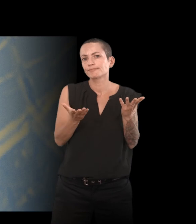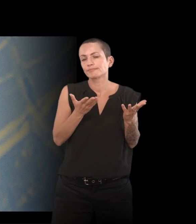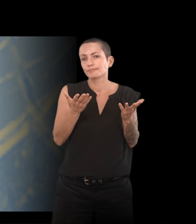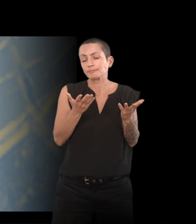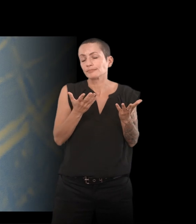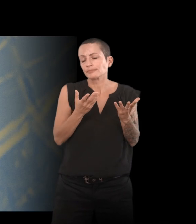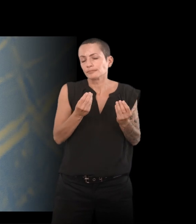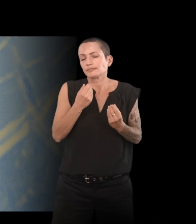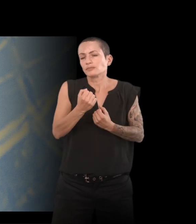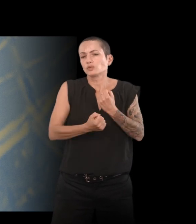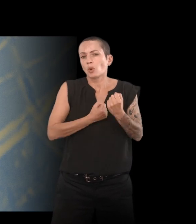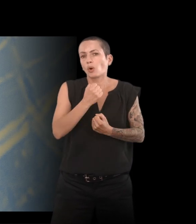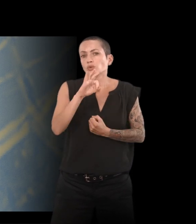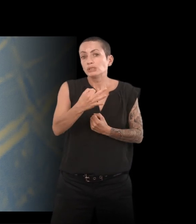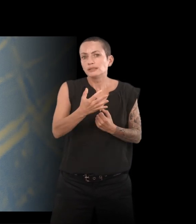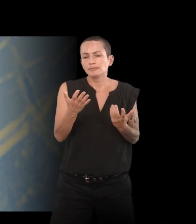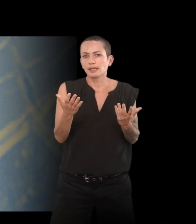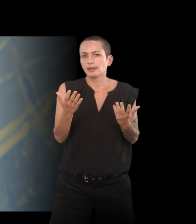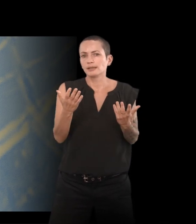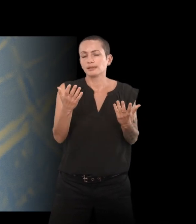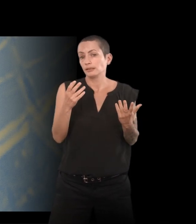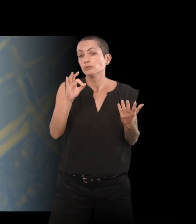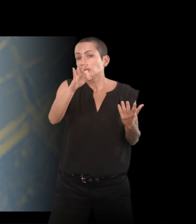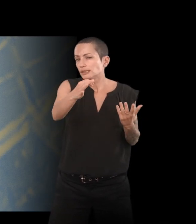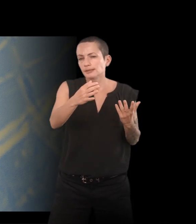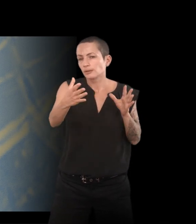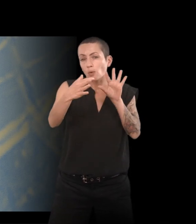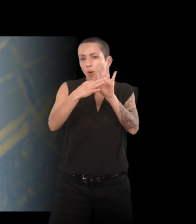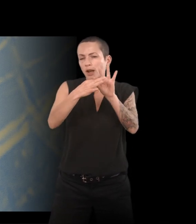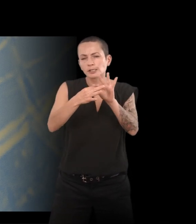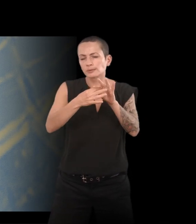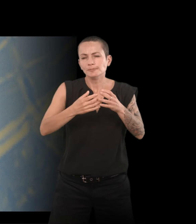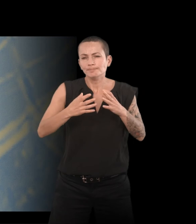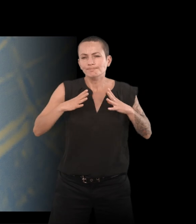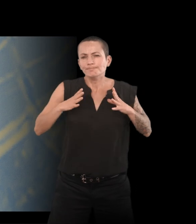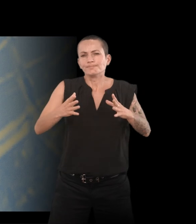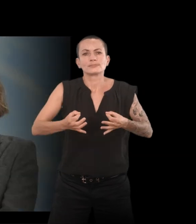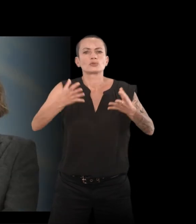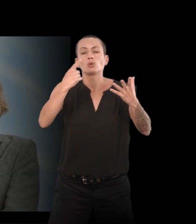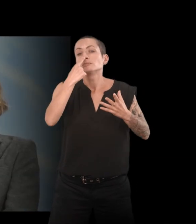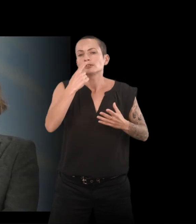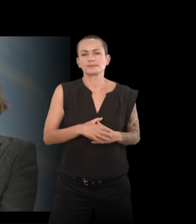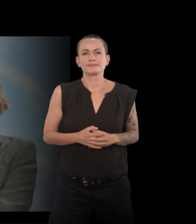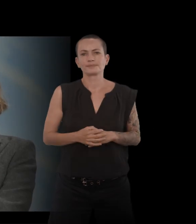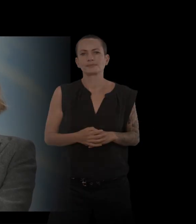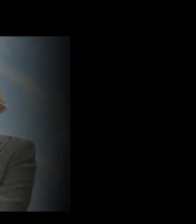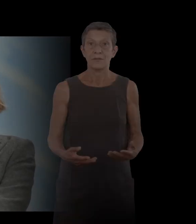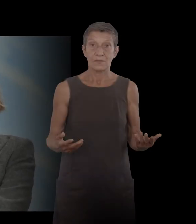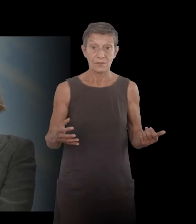douloureuse, mais c'est dans tous les cas effectivement surinvesti, je pense. Et ça crée des personnages parce qu'en fait, c'est des gens qu'on